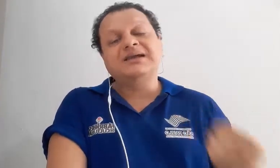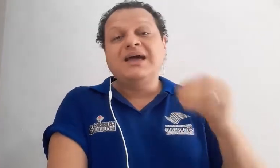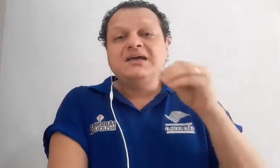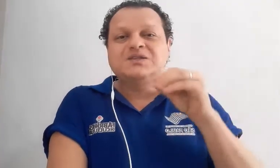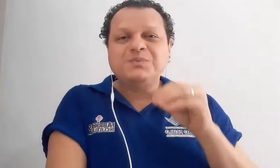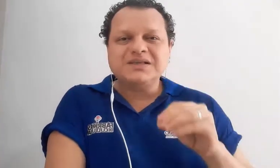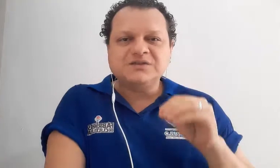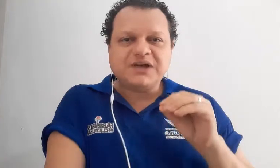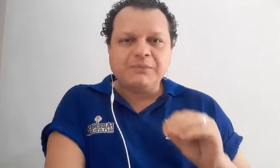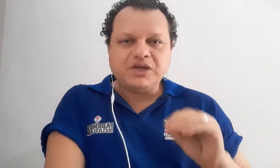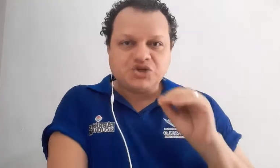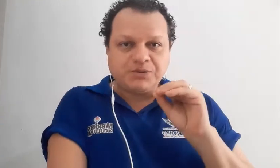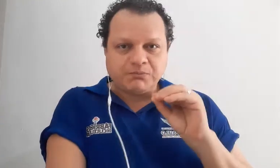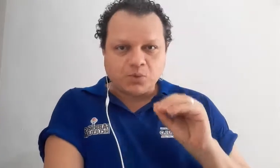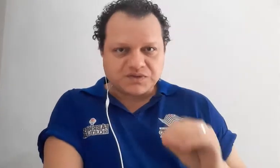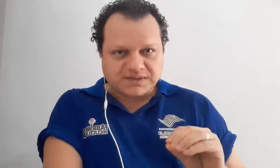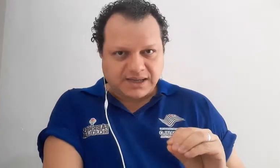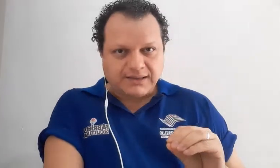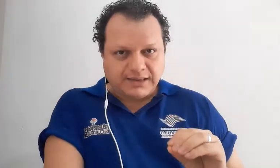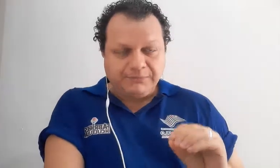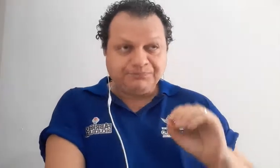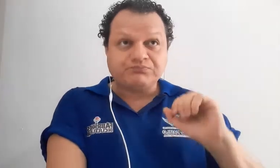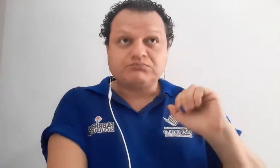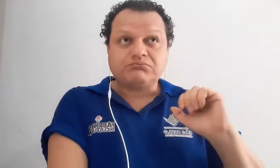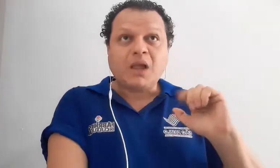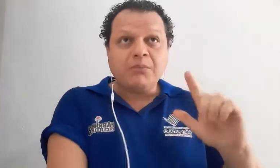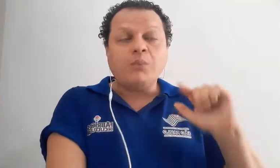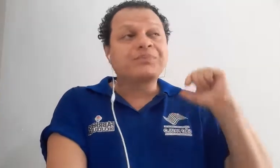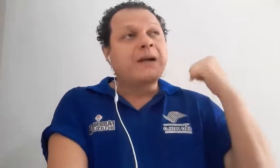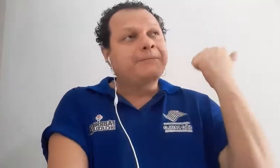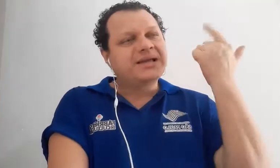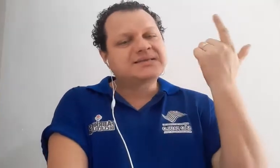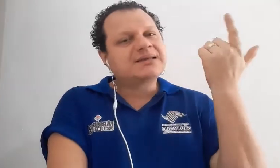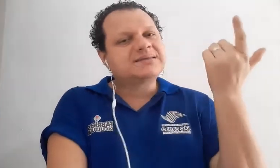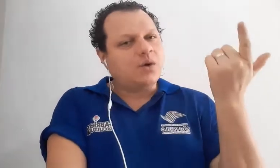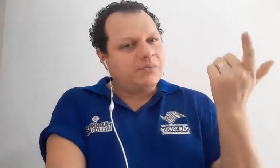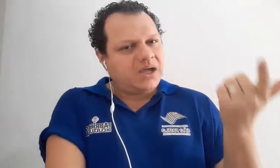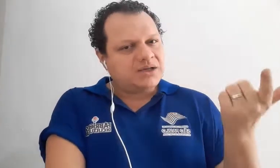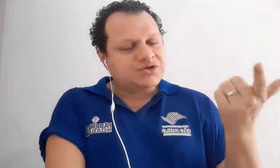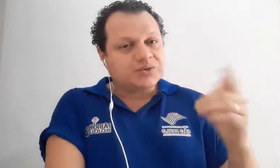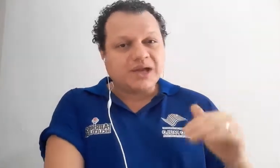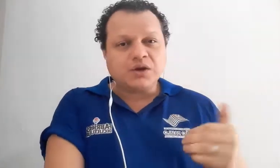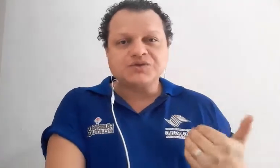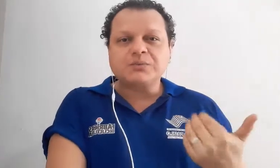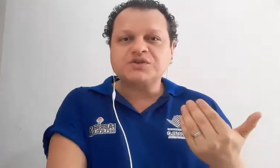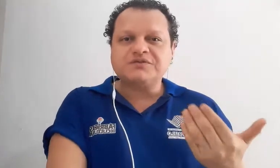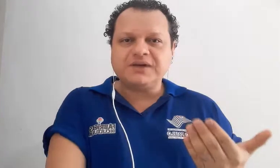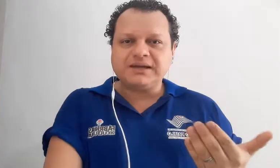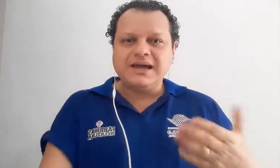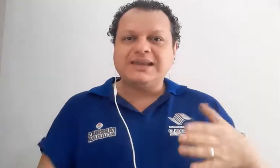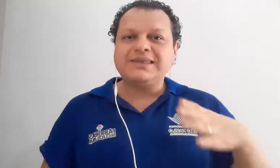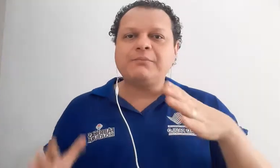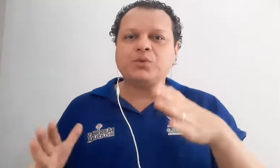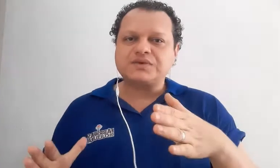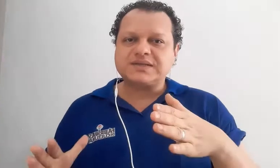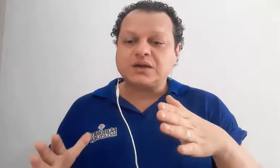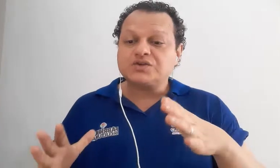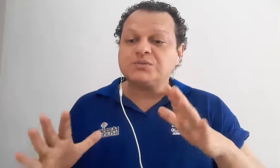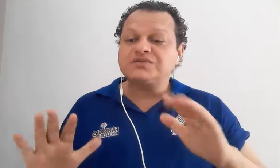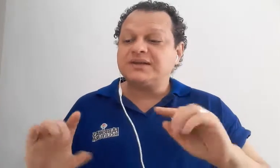especificamente de música, tá? Bom, presencialmente, o que que nós vamos ver na música? Nós vamos ver